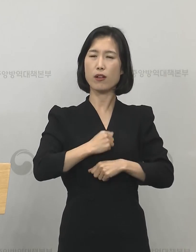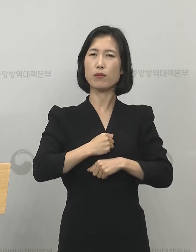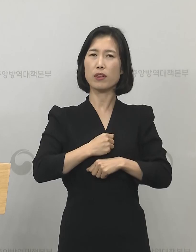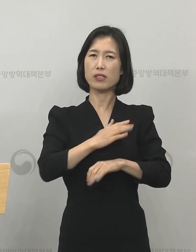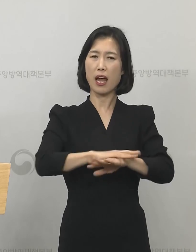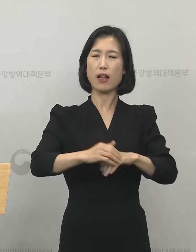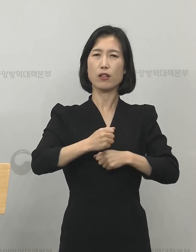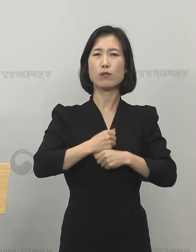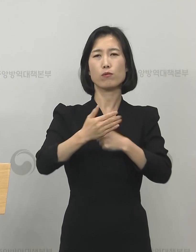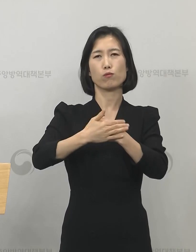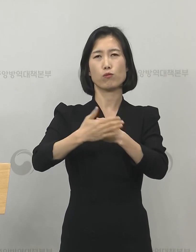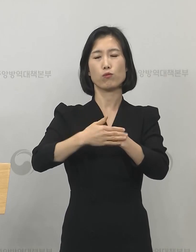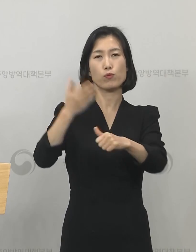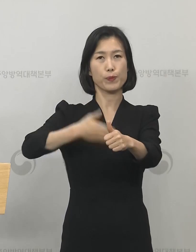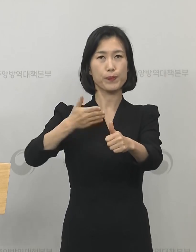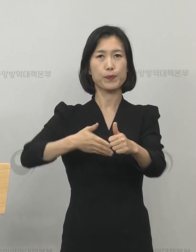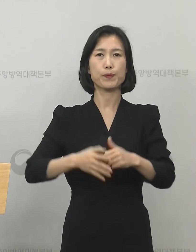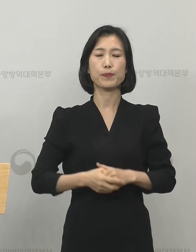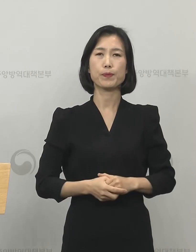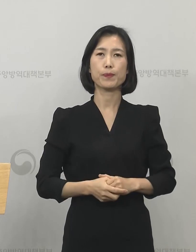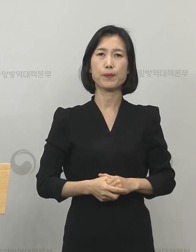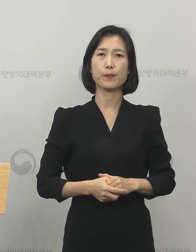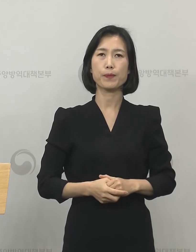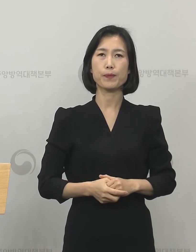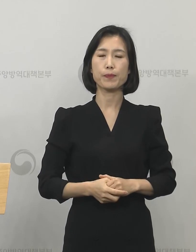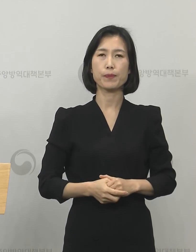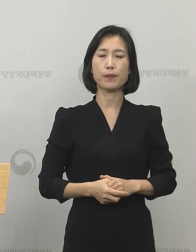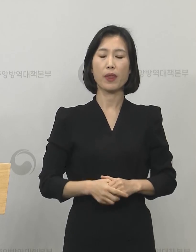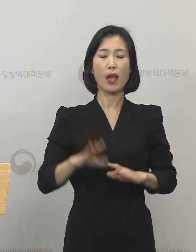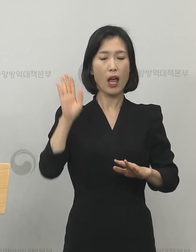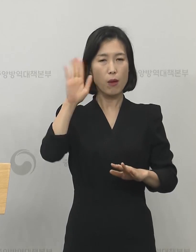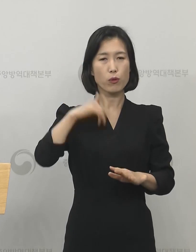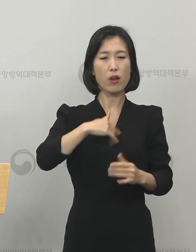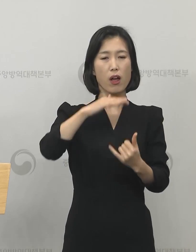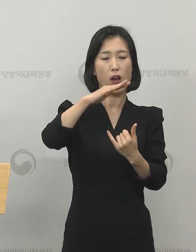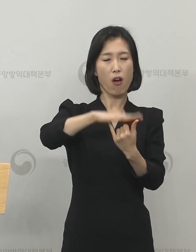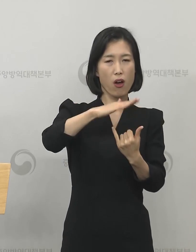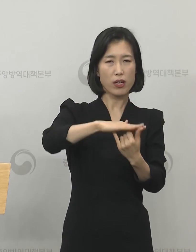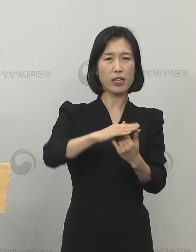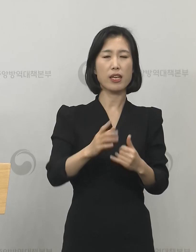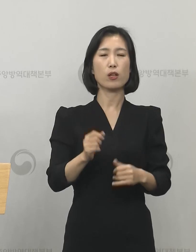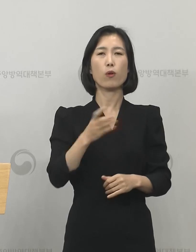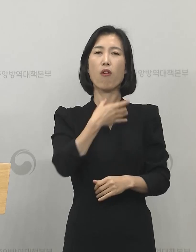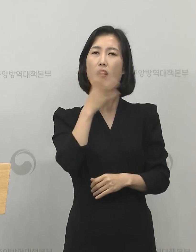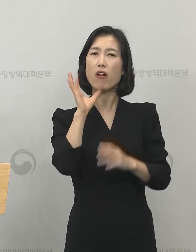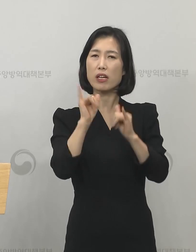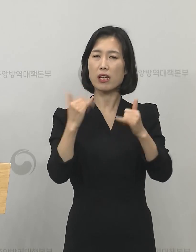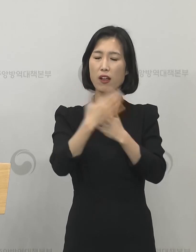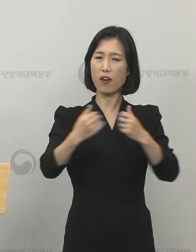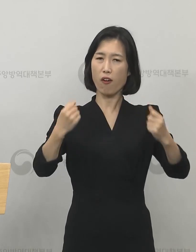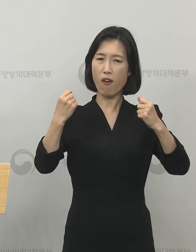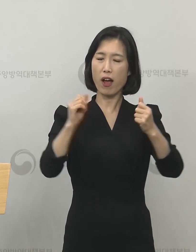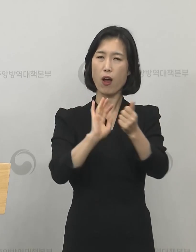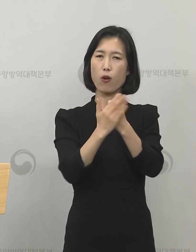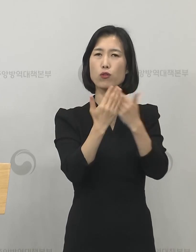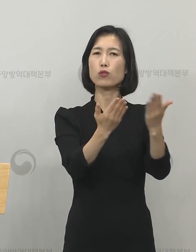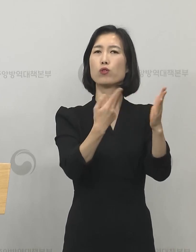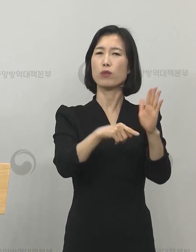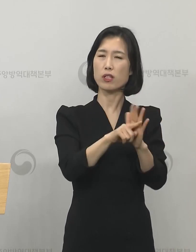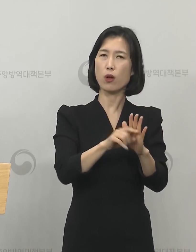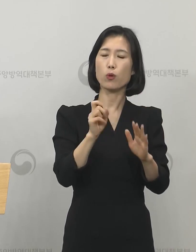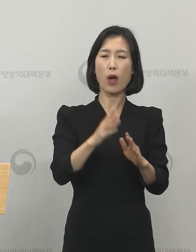것을 다시 한번 당부드립니다. 우리 아이들과 어르신들의 안전을 위해 또 우리 사회와